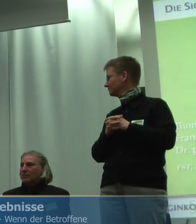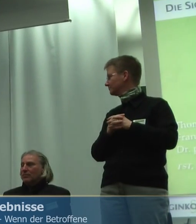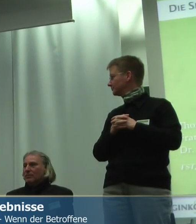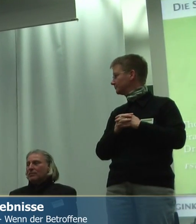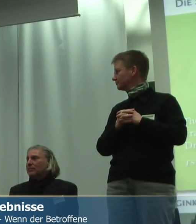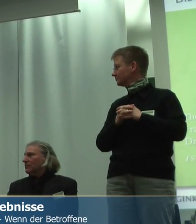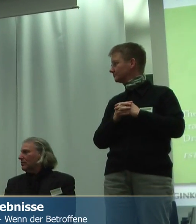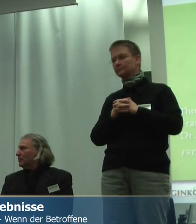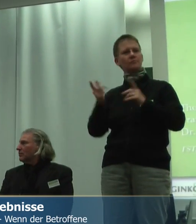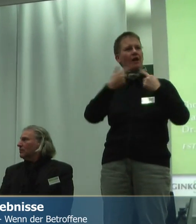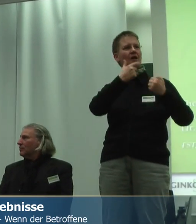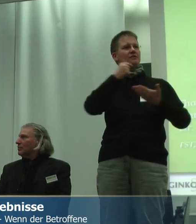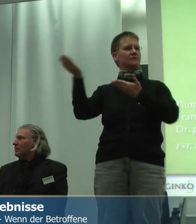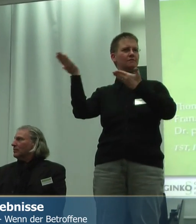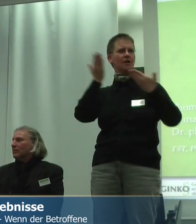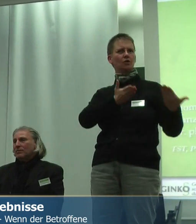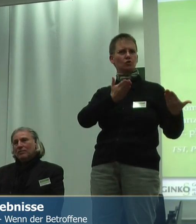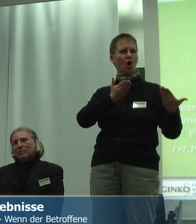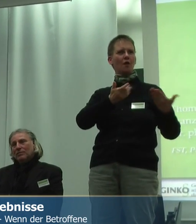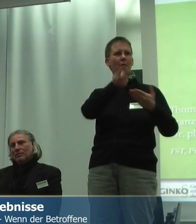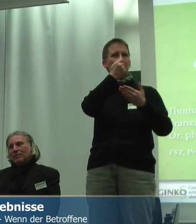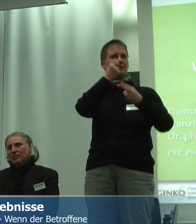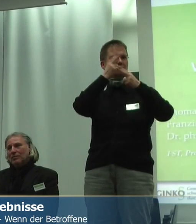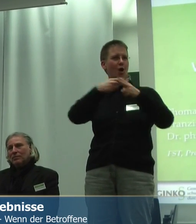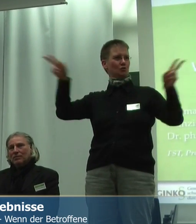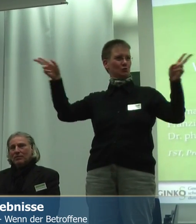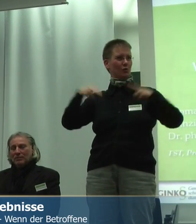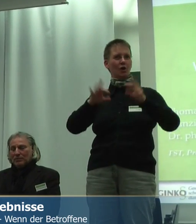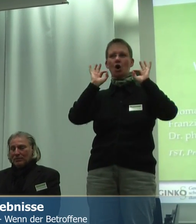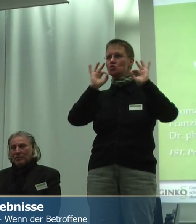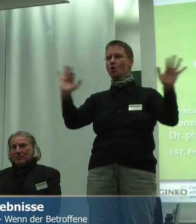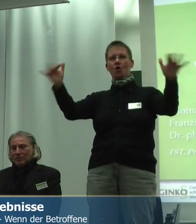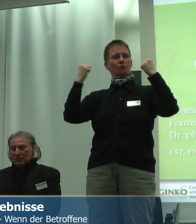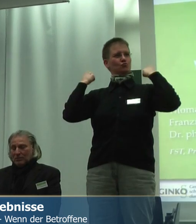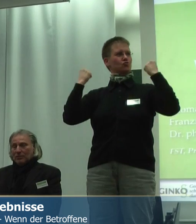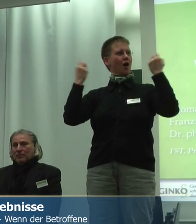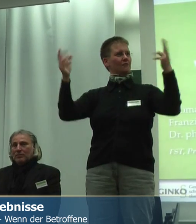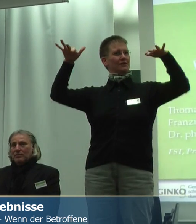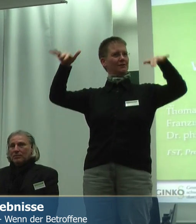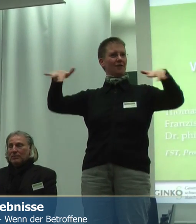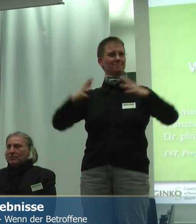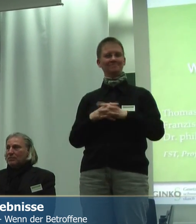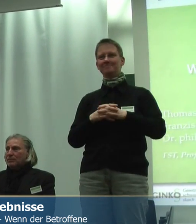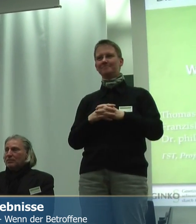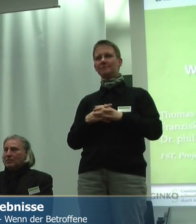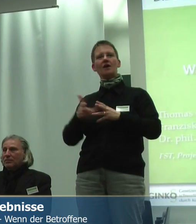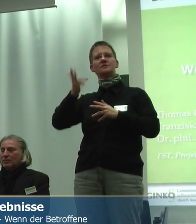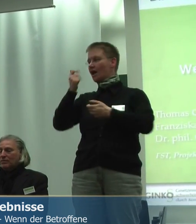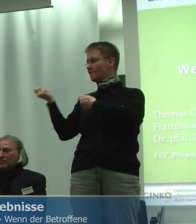Ja, herzlich willkommen zur ersten Mittagspause. Schön, dass Sie alle durch die Stärken der hier sind. Herr Weber hat uns ein Buch und Trotz